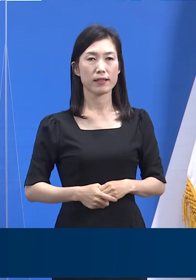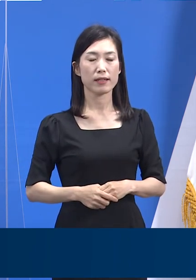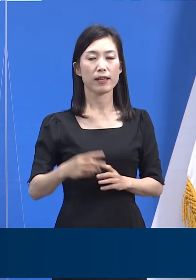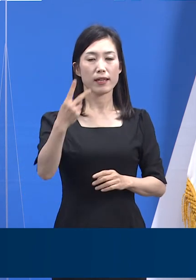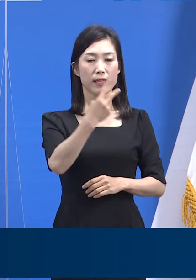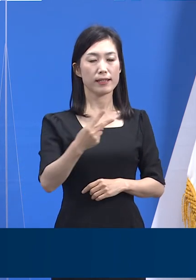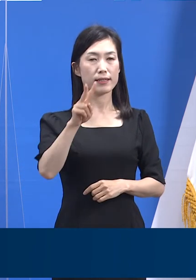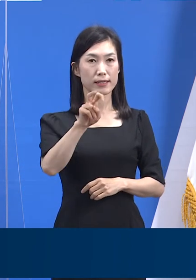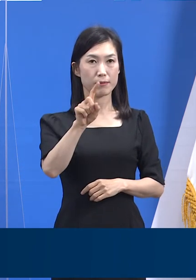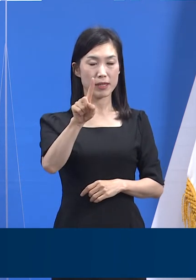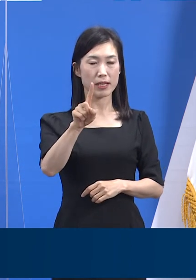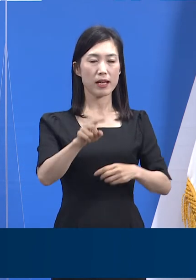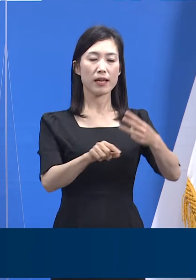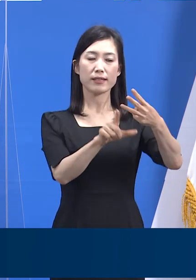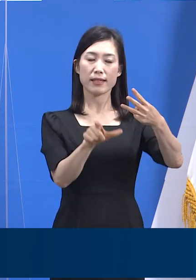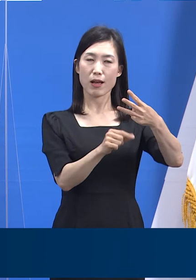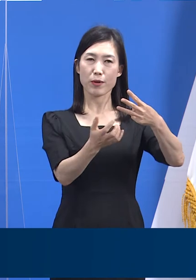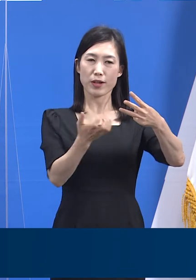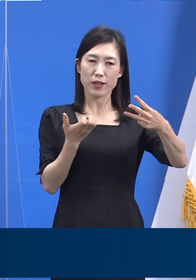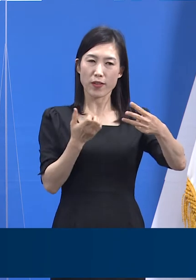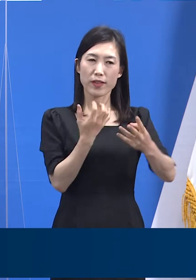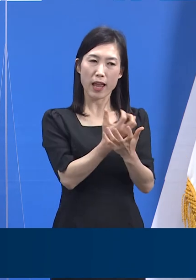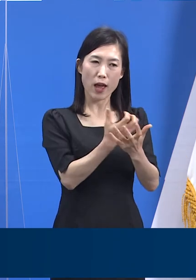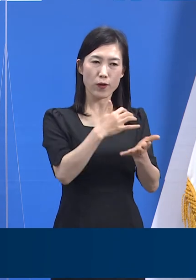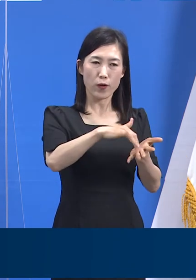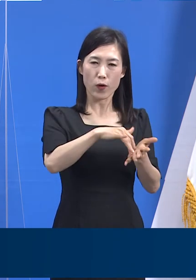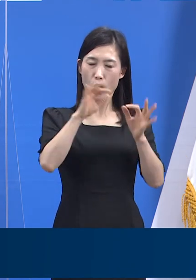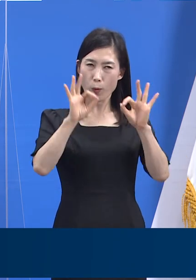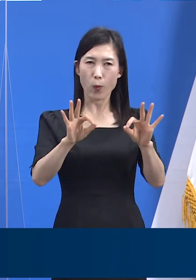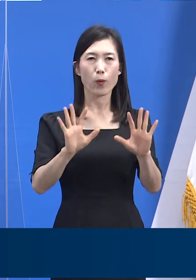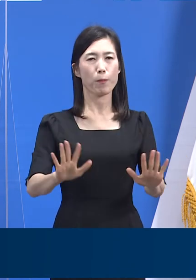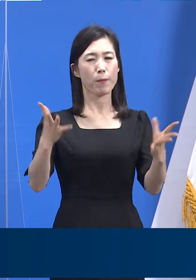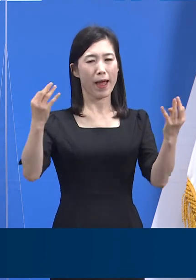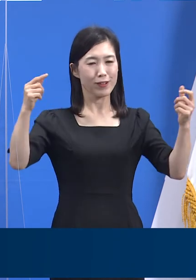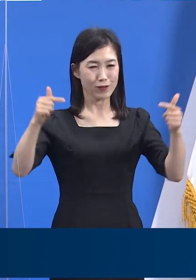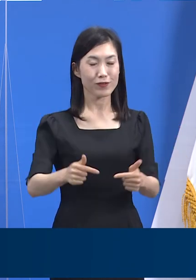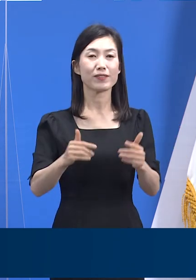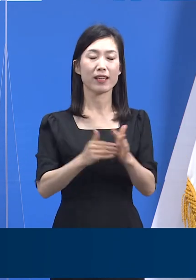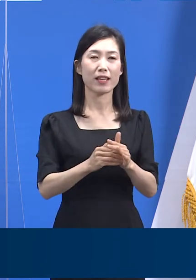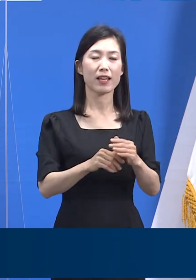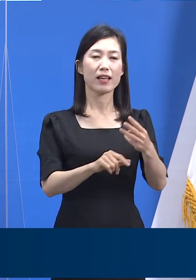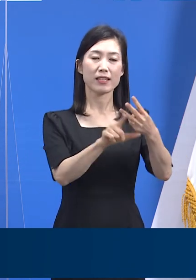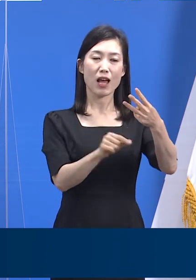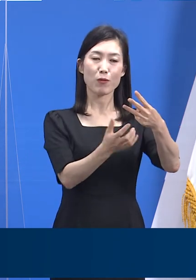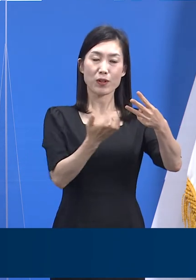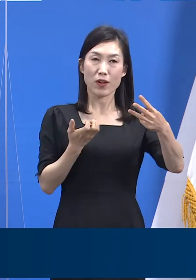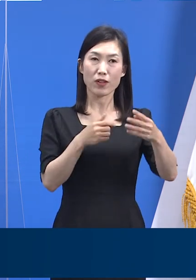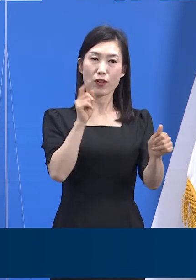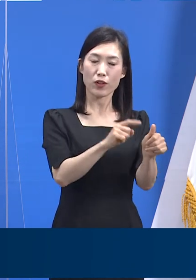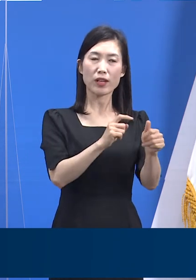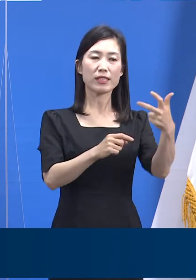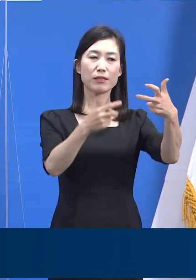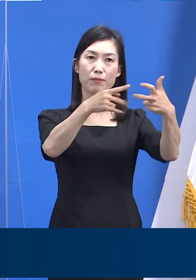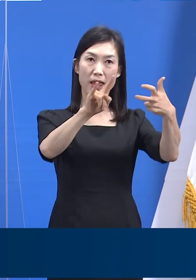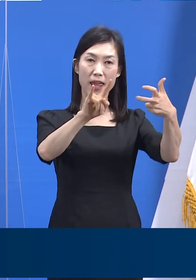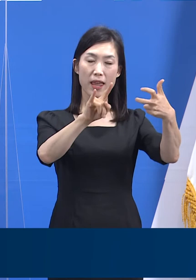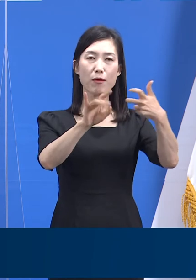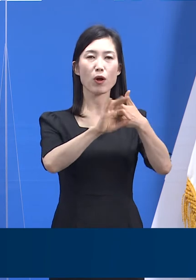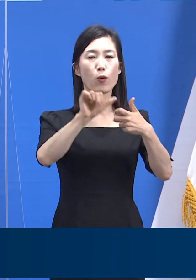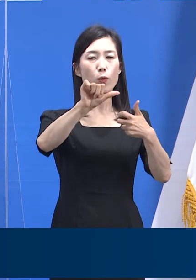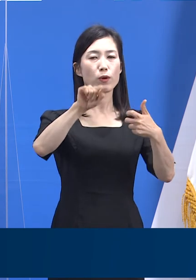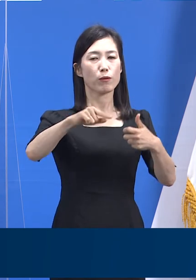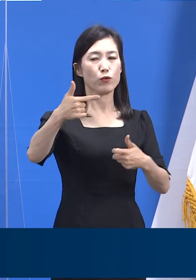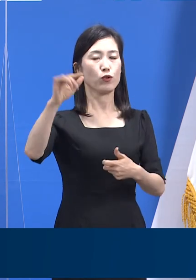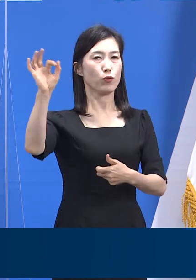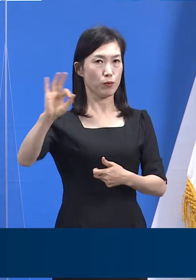2021년 1분기 자료와 비교할 때 그 개선이 뚜렷합니다. 1분기 자료에선 70대 연령군이 전체의 5